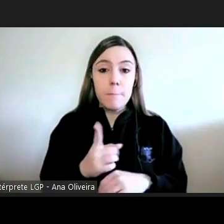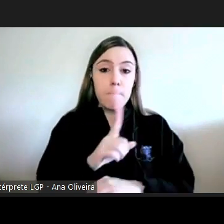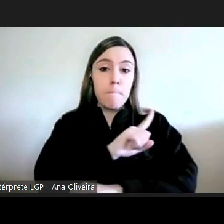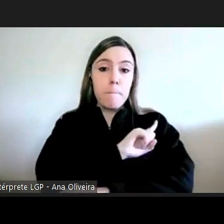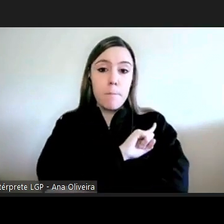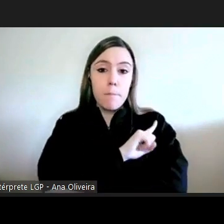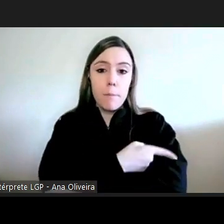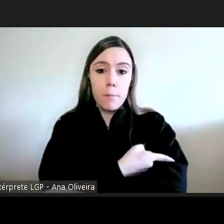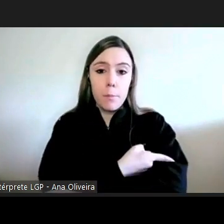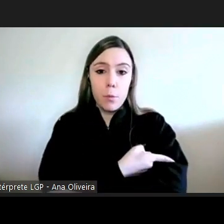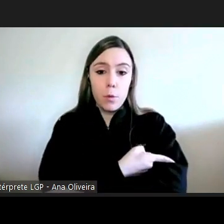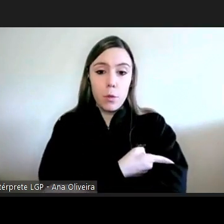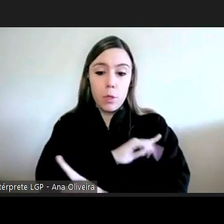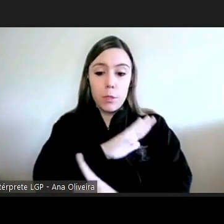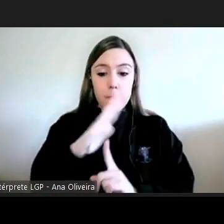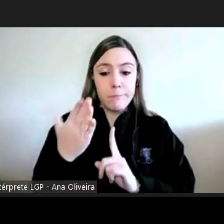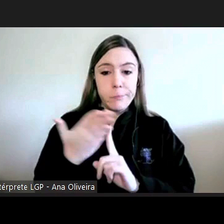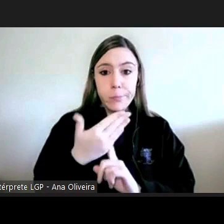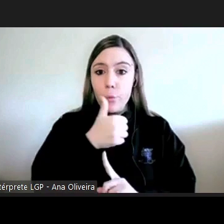coercivos